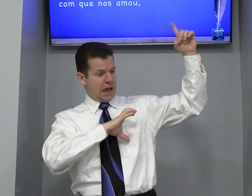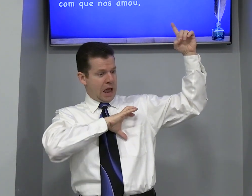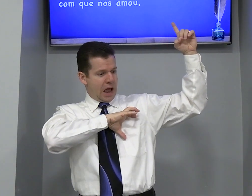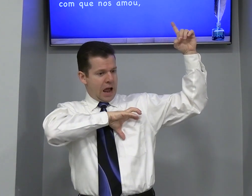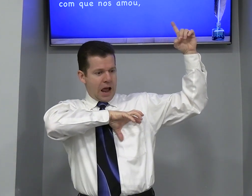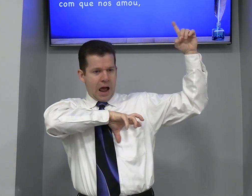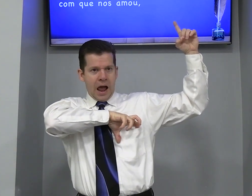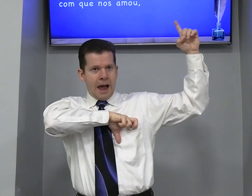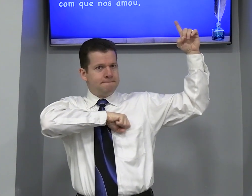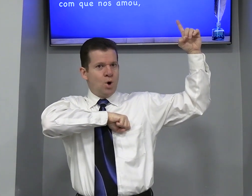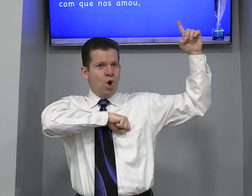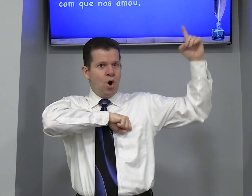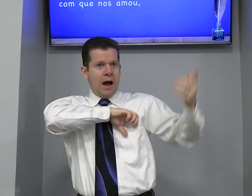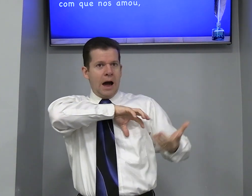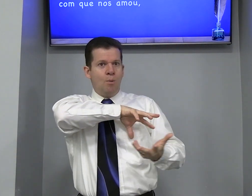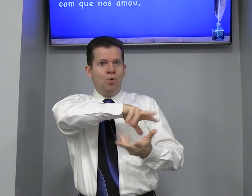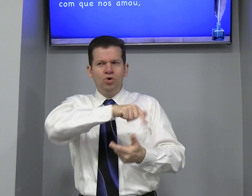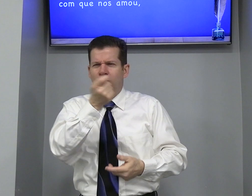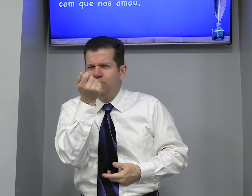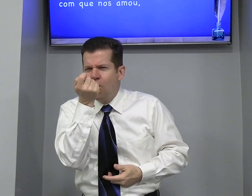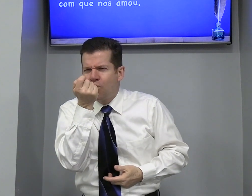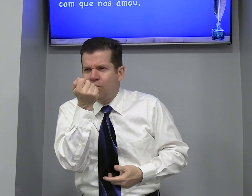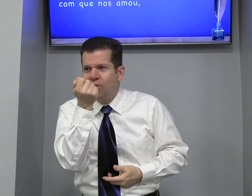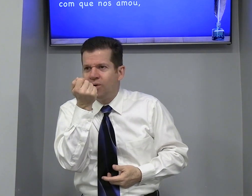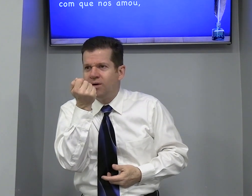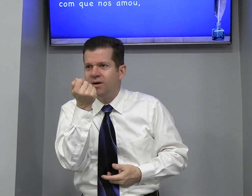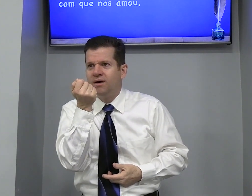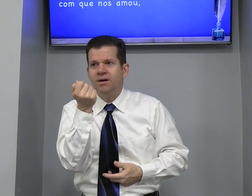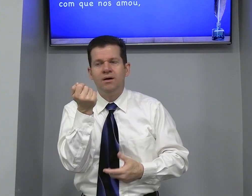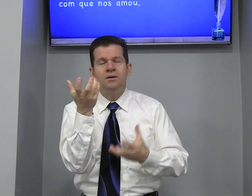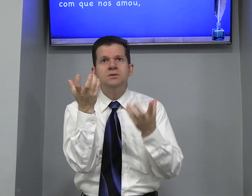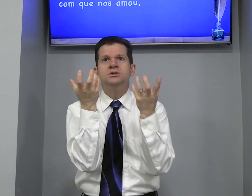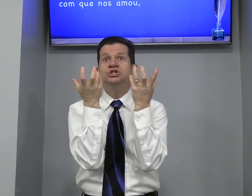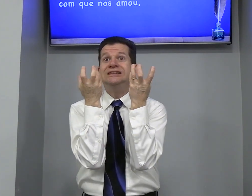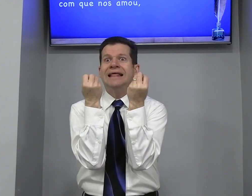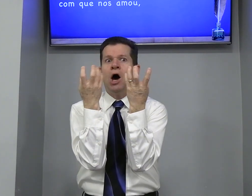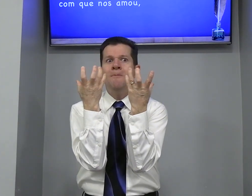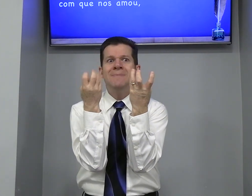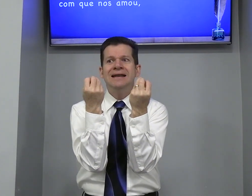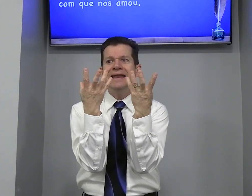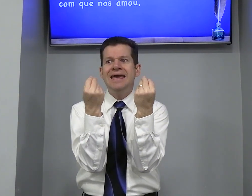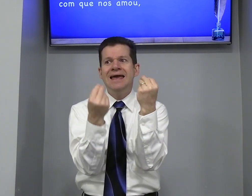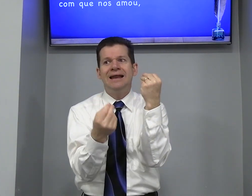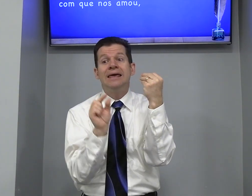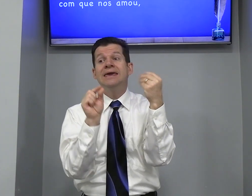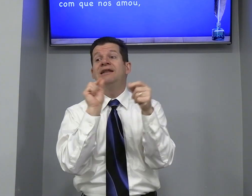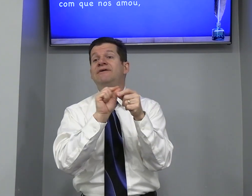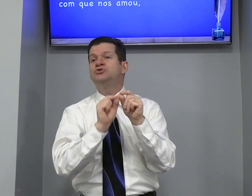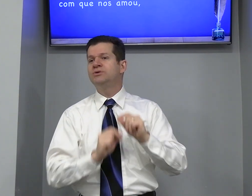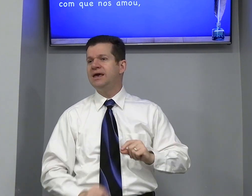Amou O mundo Pouco De tal Maneira Que ele fez o que?